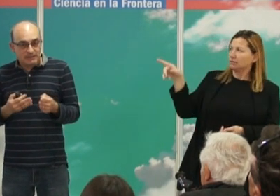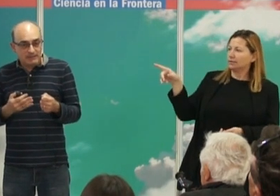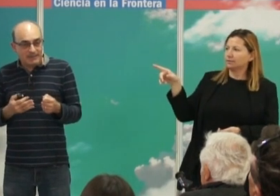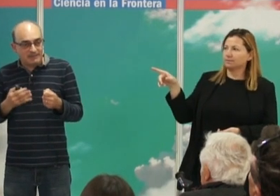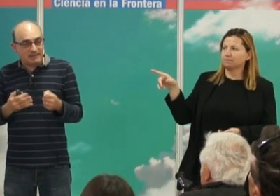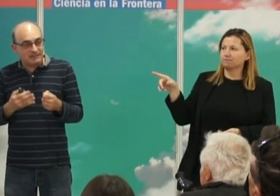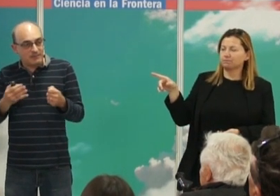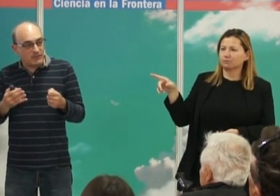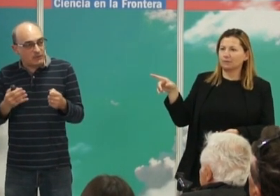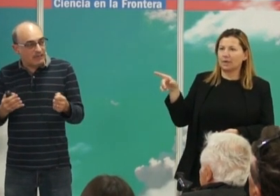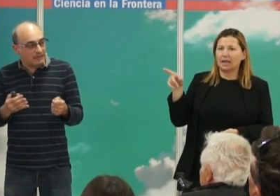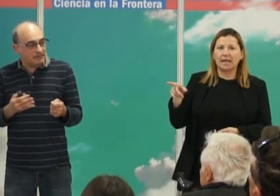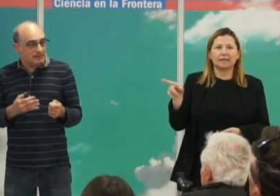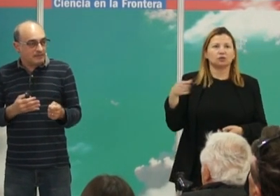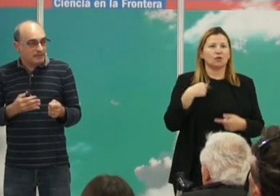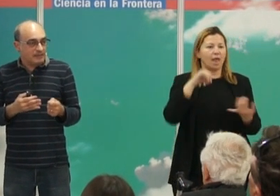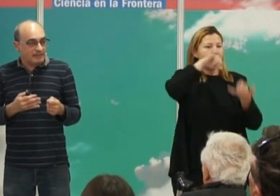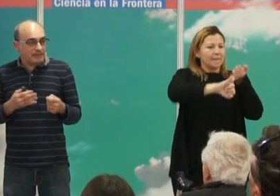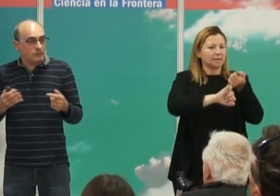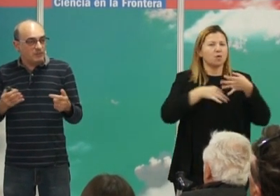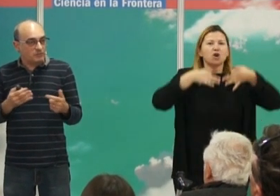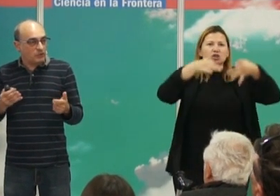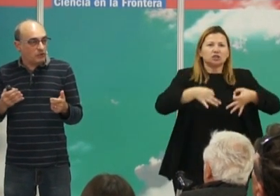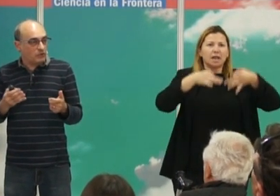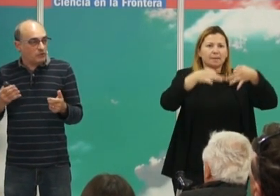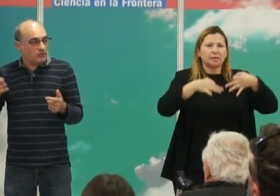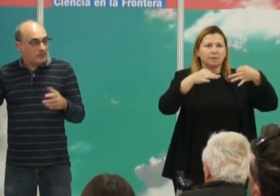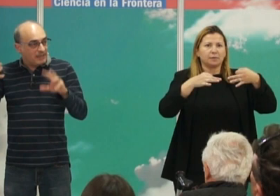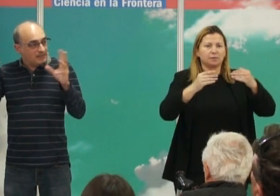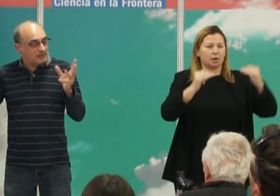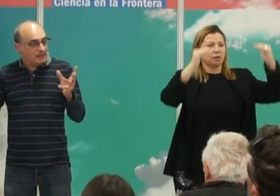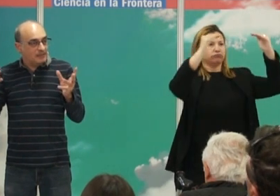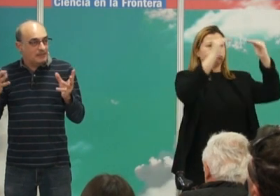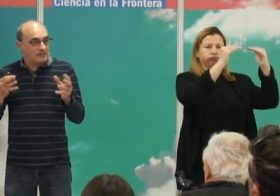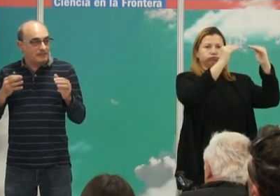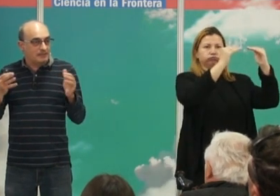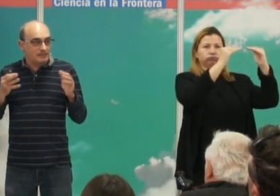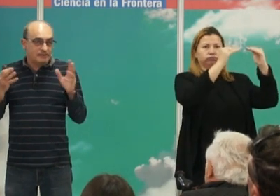de casarte siempre con alguien que tenga tu mismo nivel